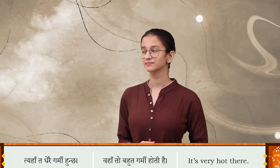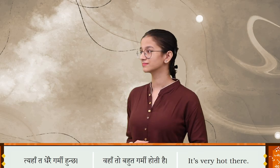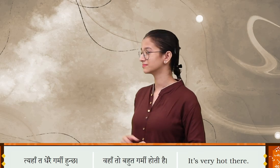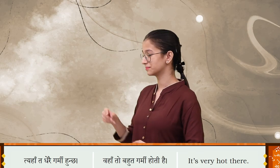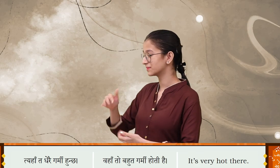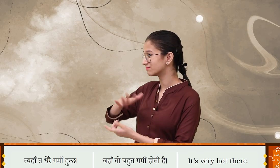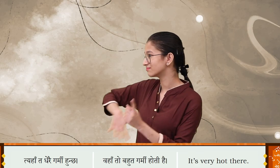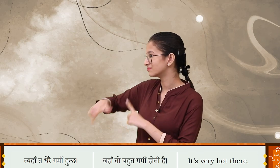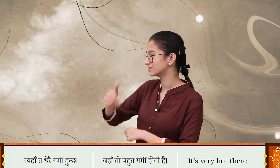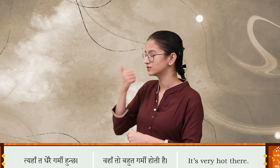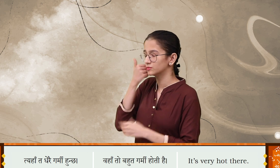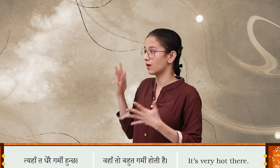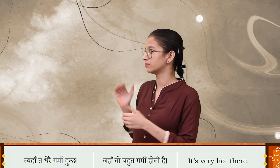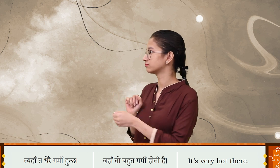तिहां ता धेरई गर में हुँचा